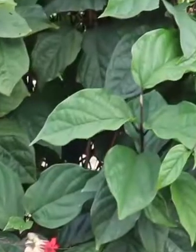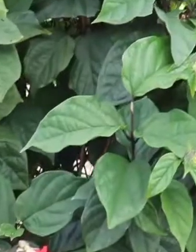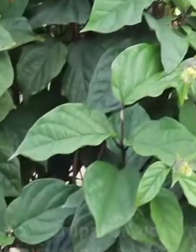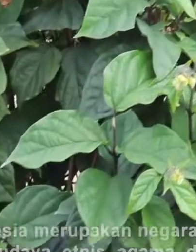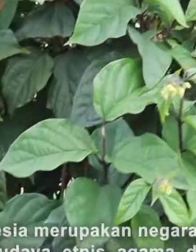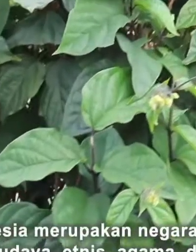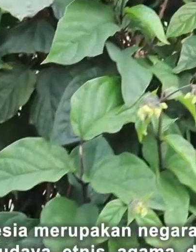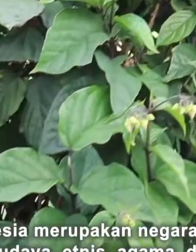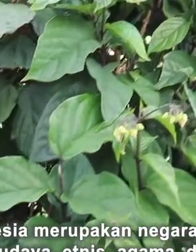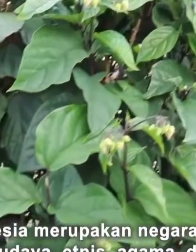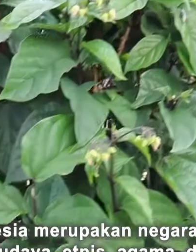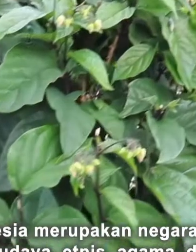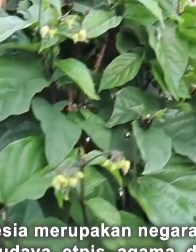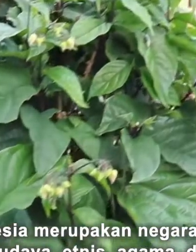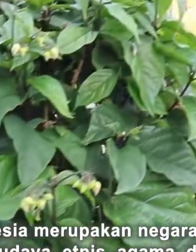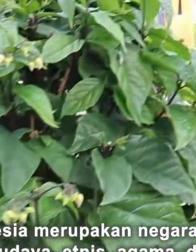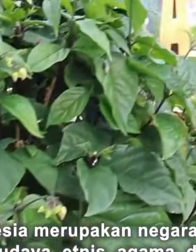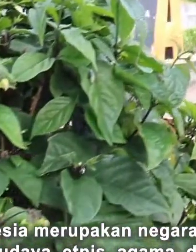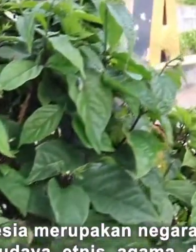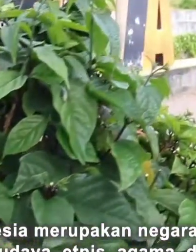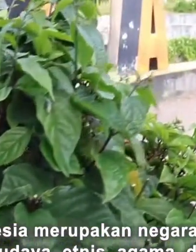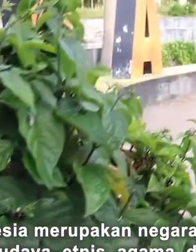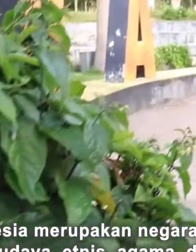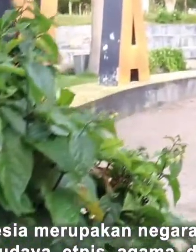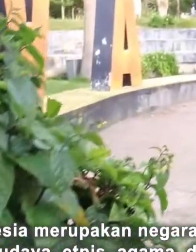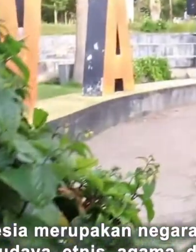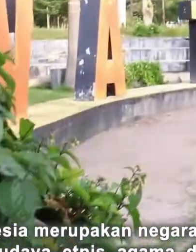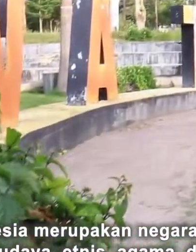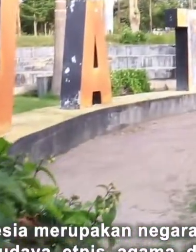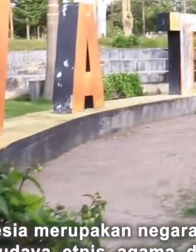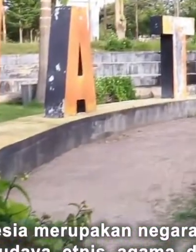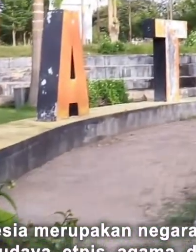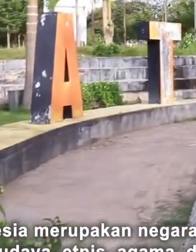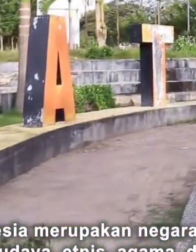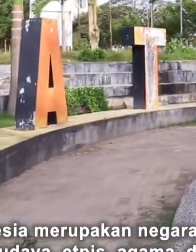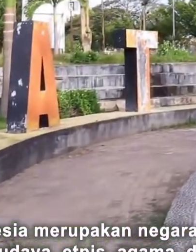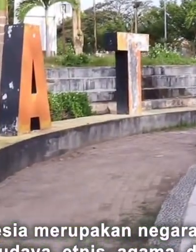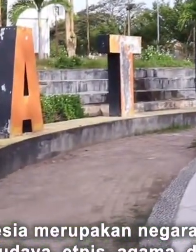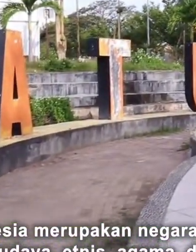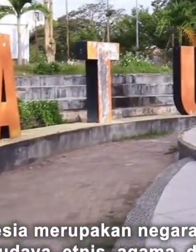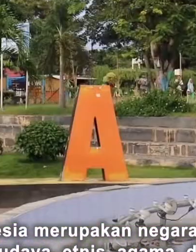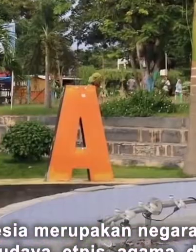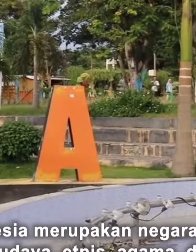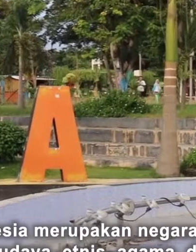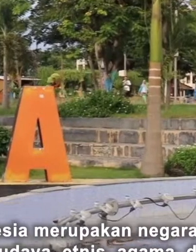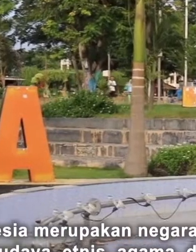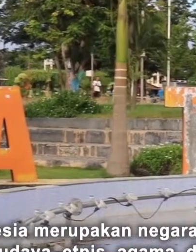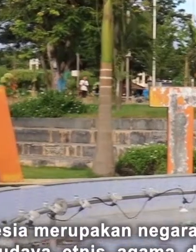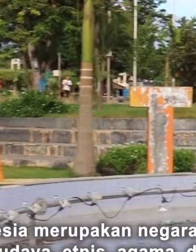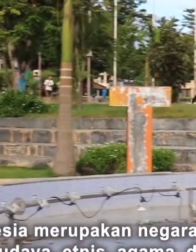Indonesia merupakan negara dengan keanekaranggaman budaya, etnis, agama, bahasa,